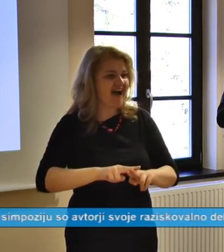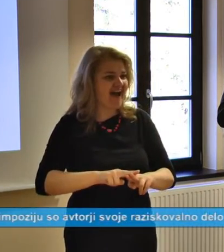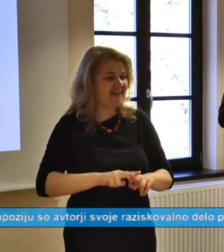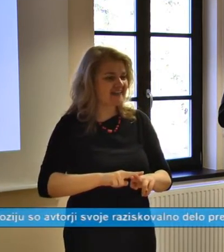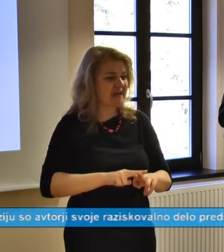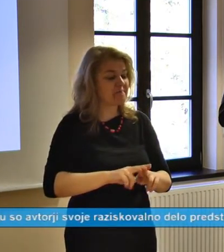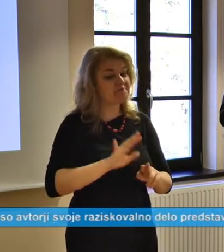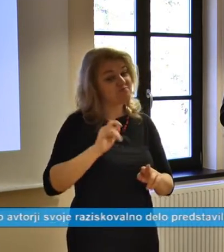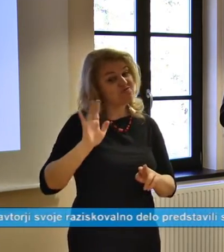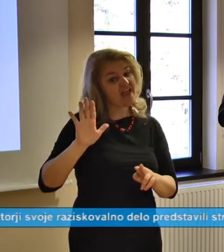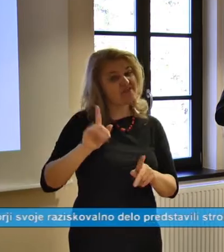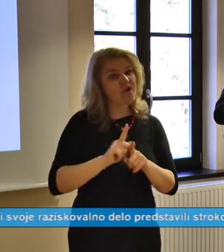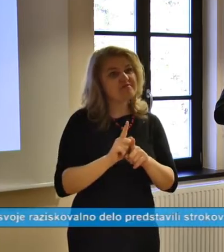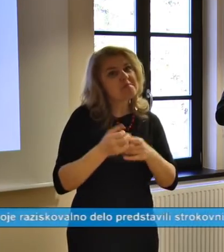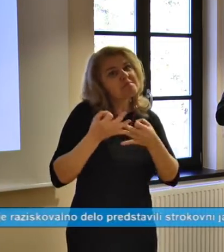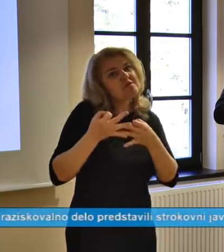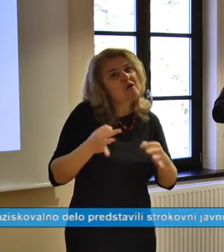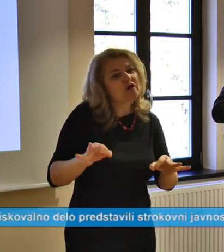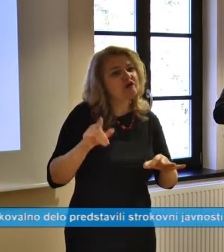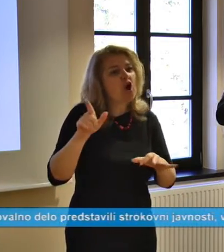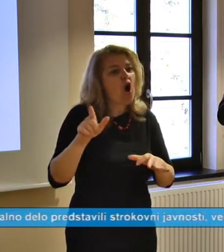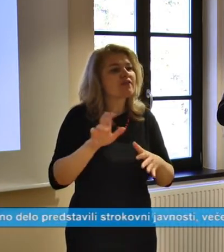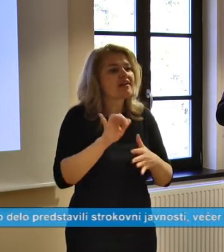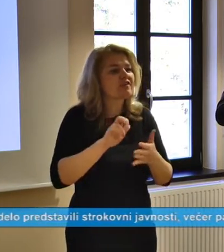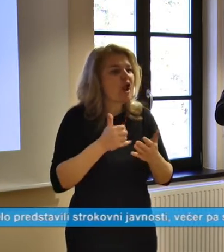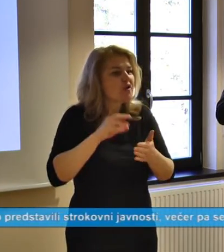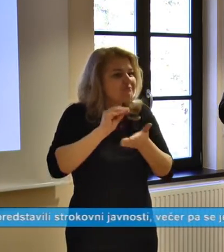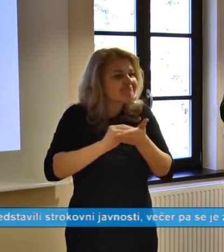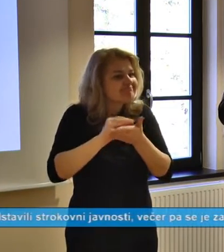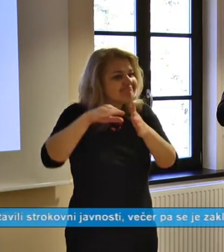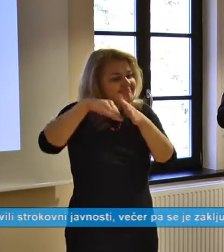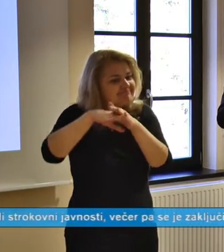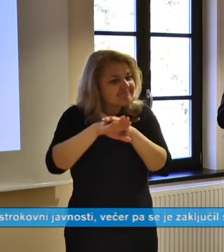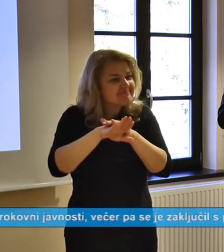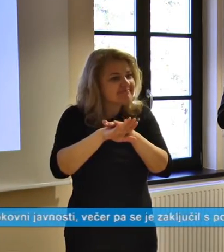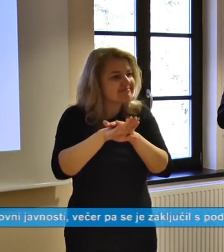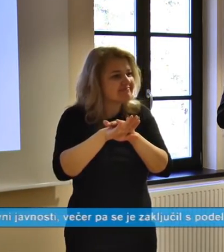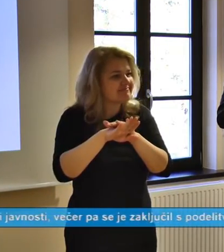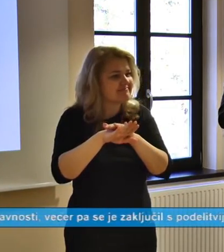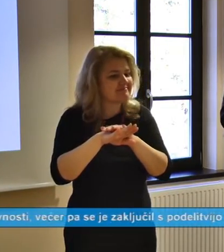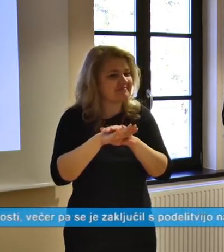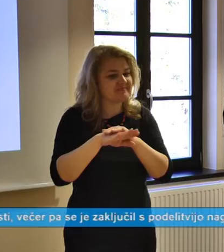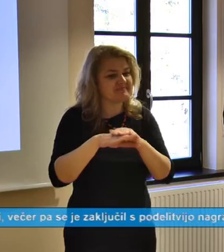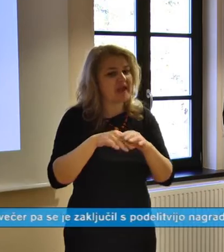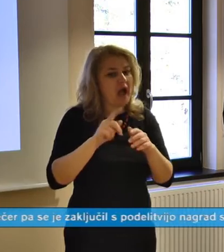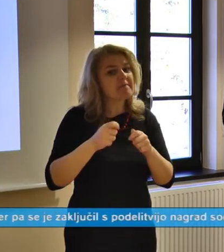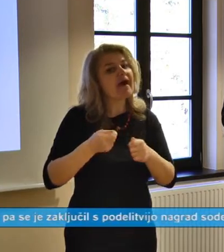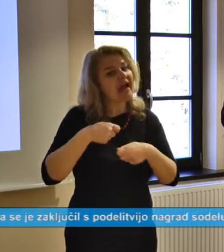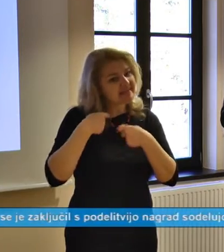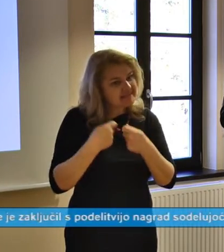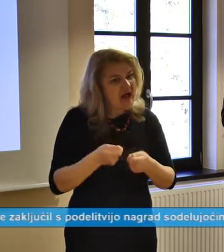je bil njen prostor, kjer je to lahko dala, ovejen, kaj je dala na to